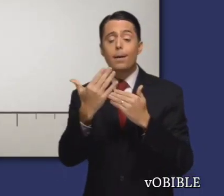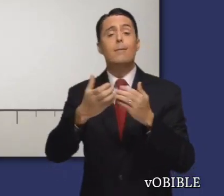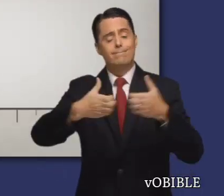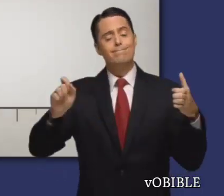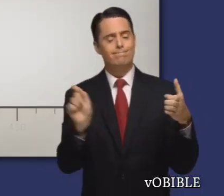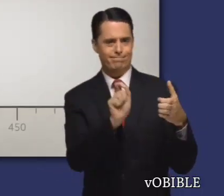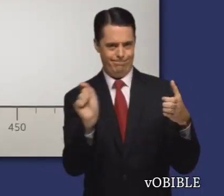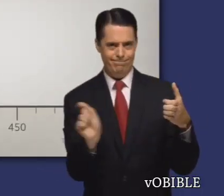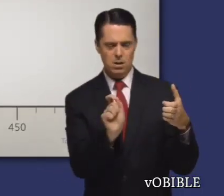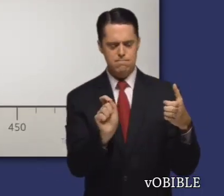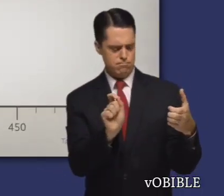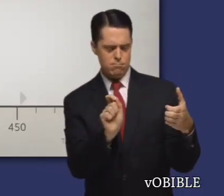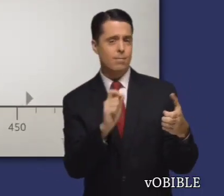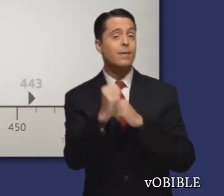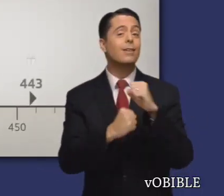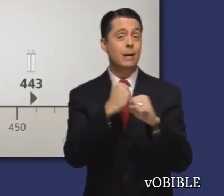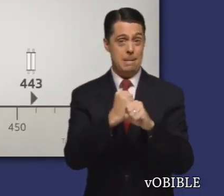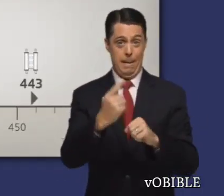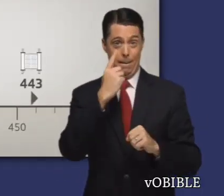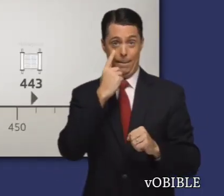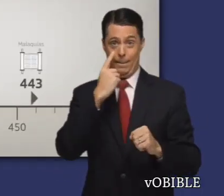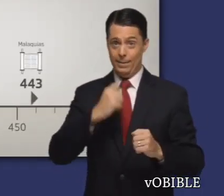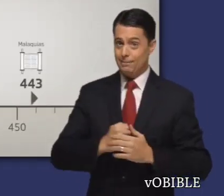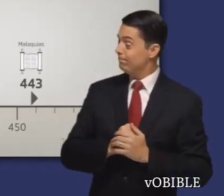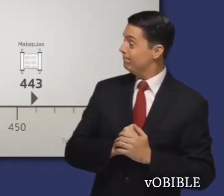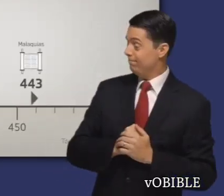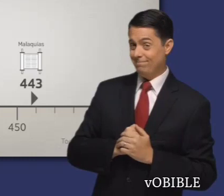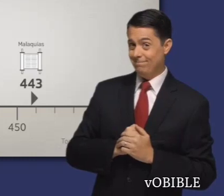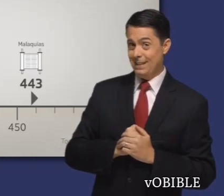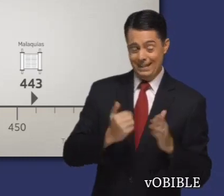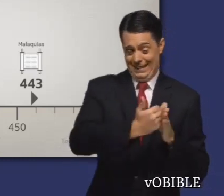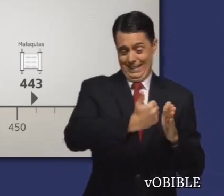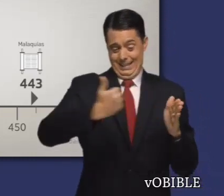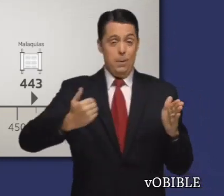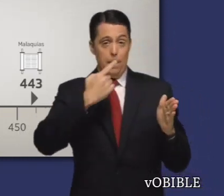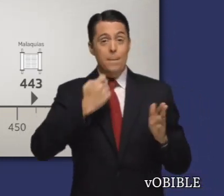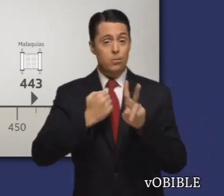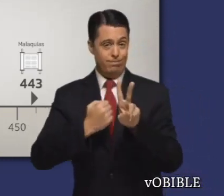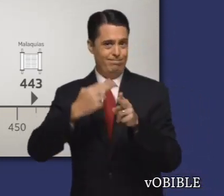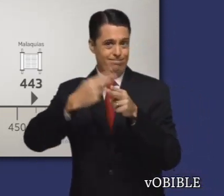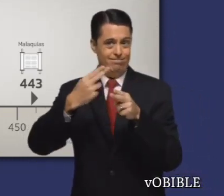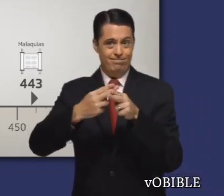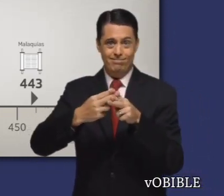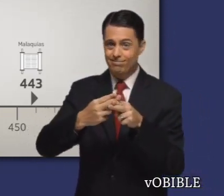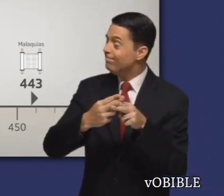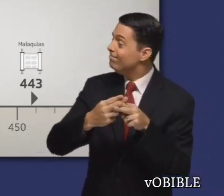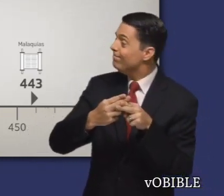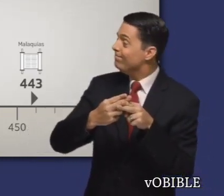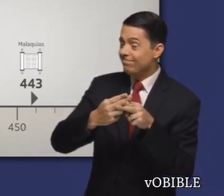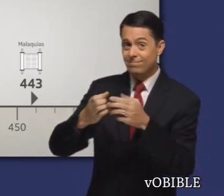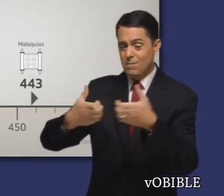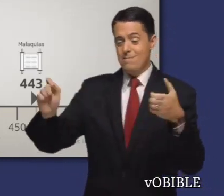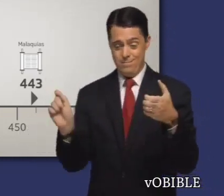Escribió su profecía después del 443 antes de nuestra era, muchos años después de que Ageo y Zacarías